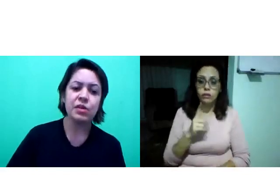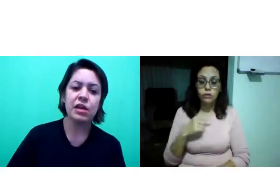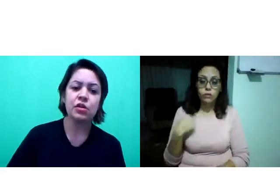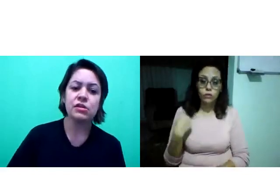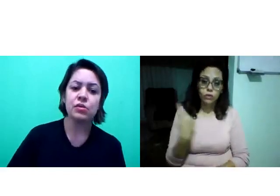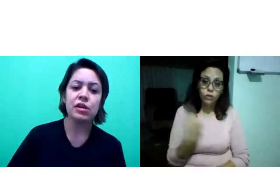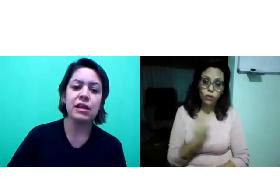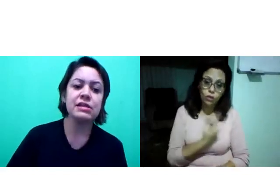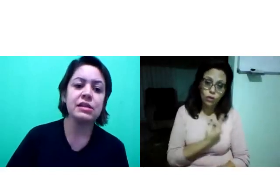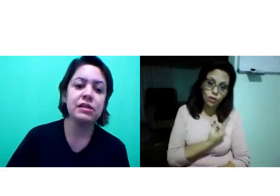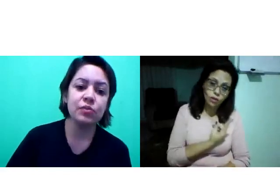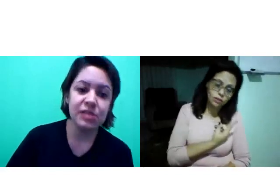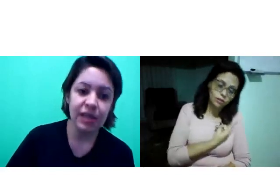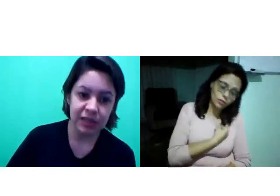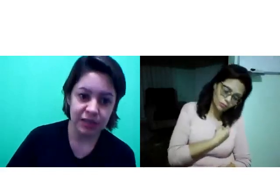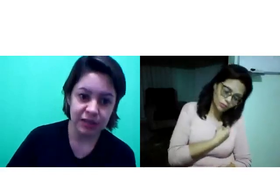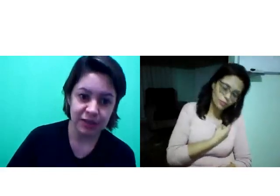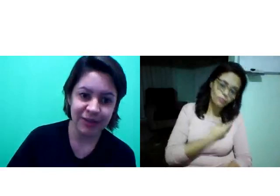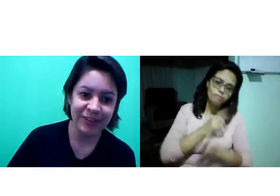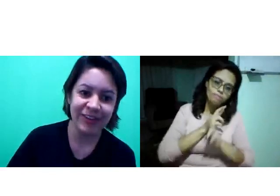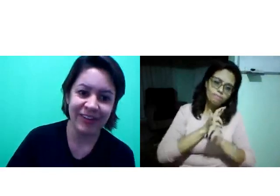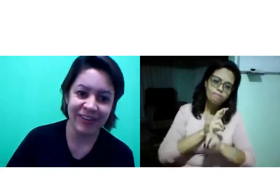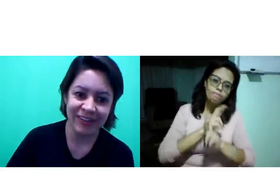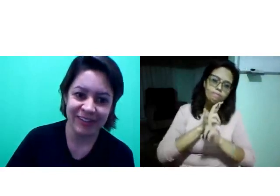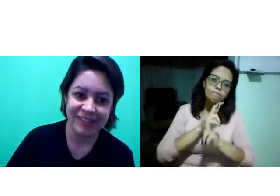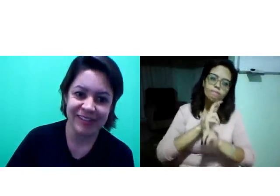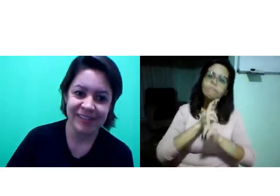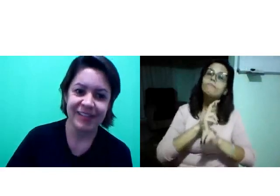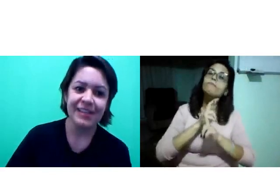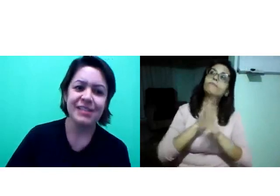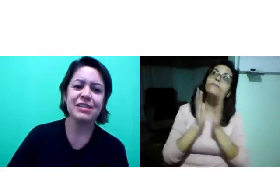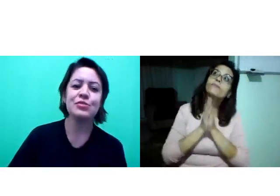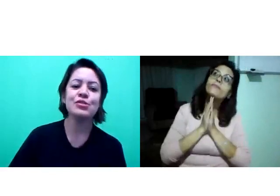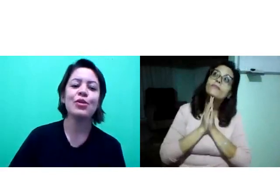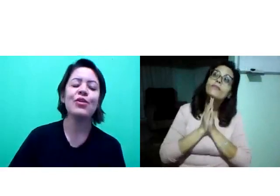Mas por que nós não organizamos ainda? Então, nós